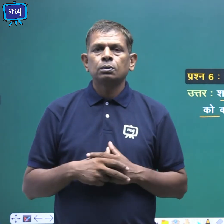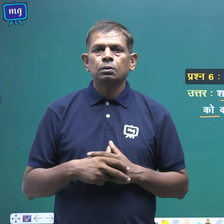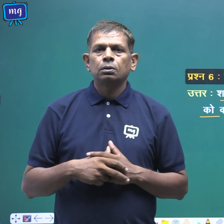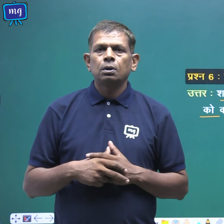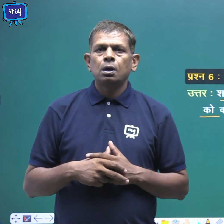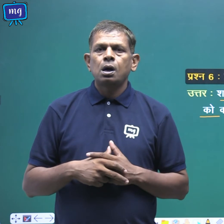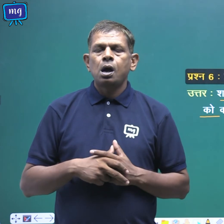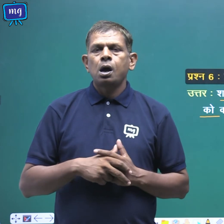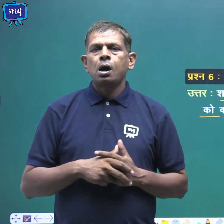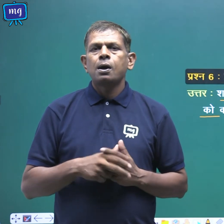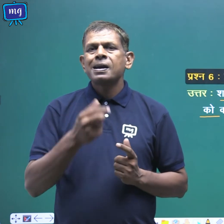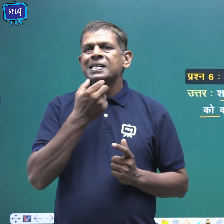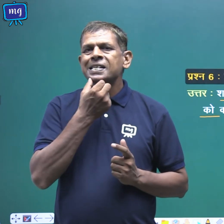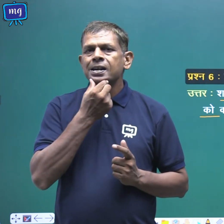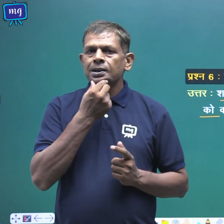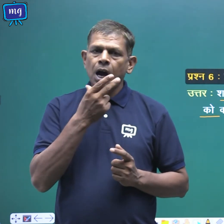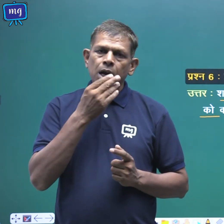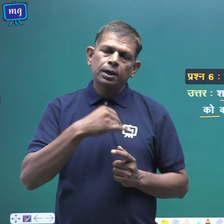कंकाल कहते है